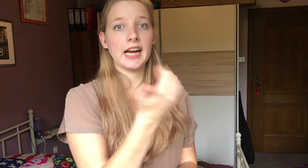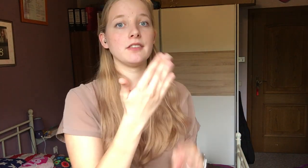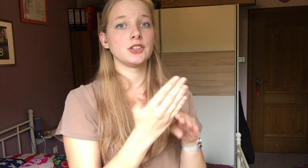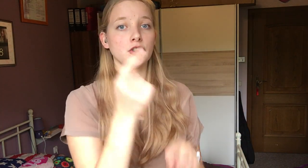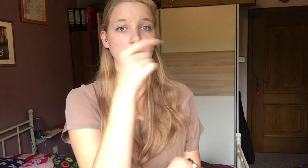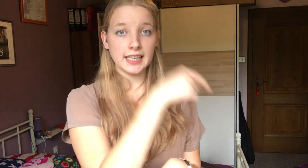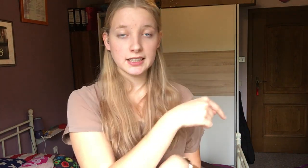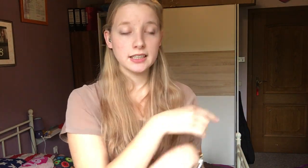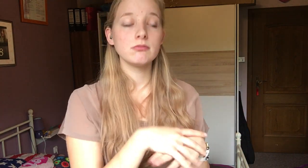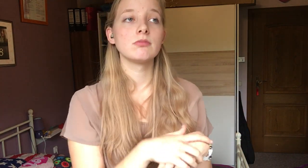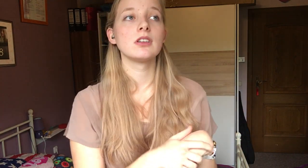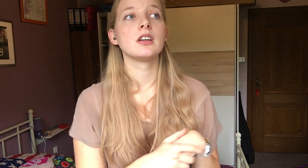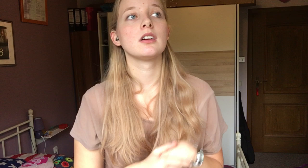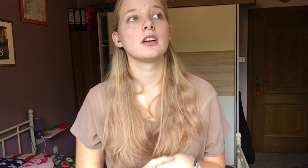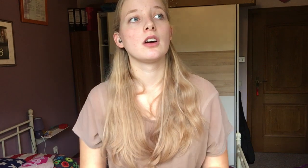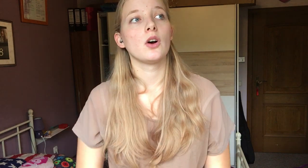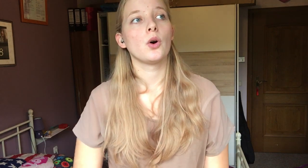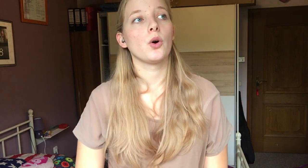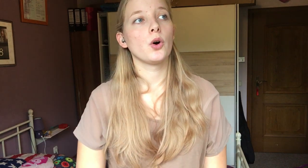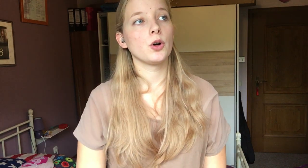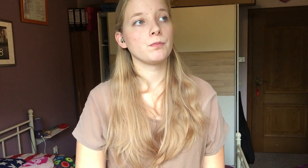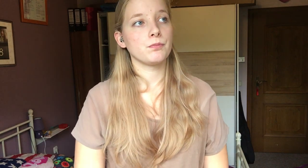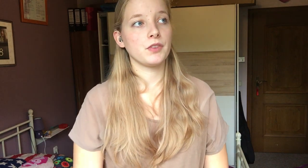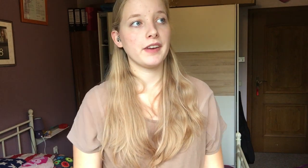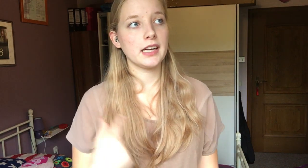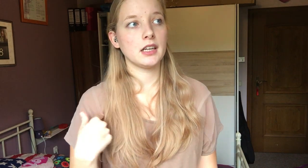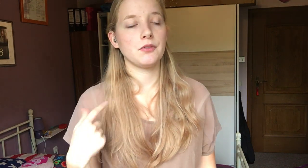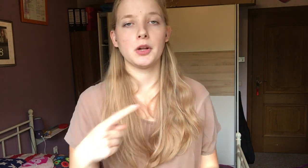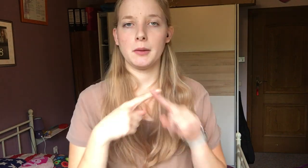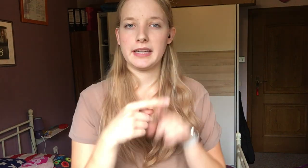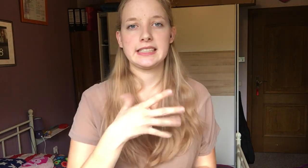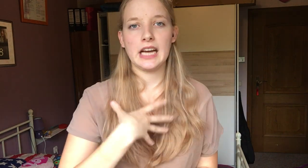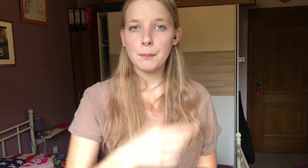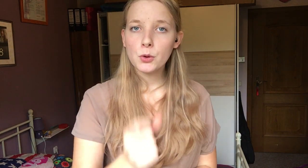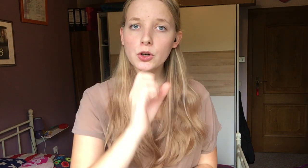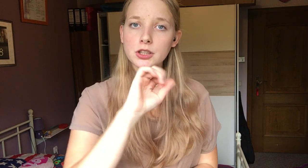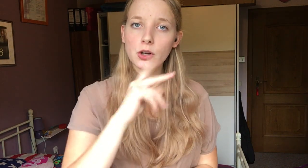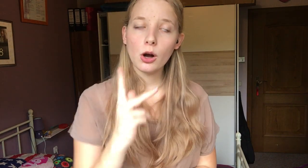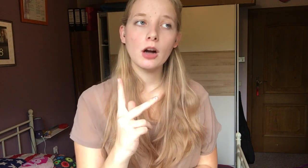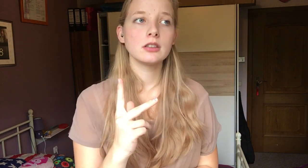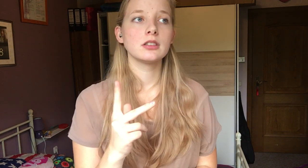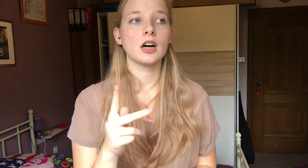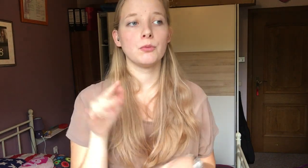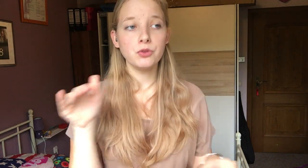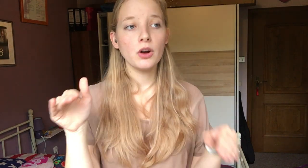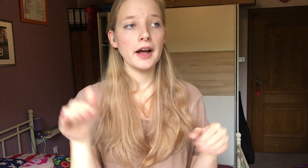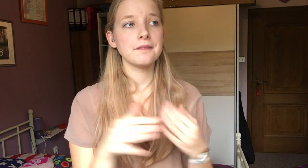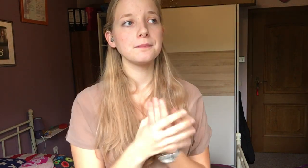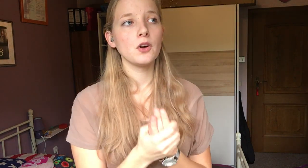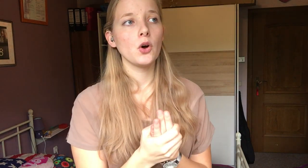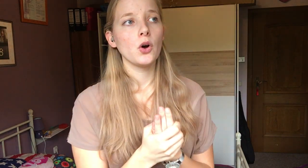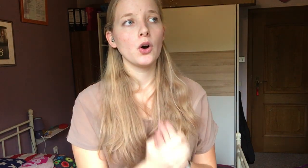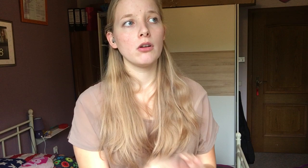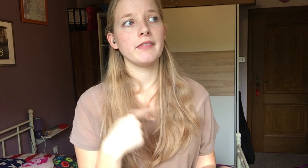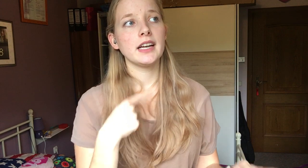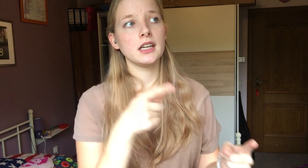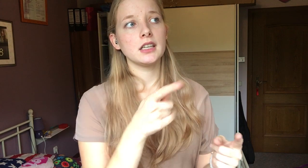Die eine wird schon da sein und wir werden dann von einem Taxi abgeholt in Kork am Flughafen und wir werden dann